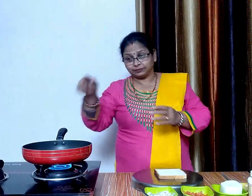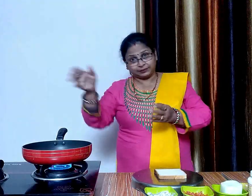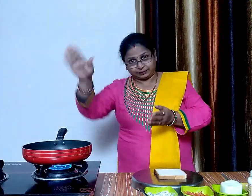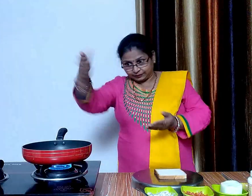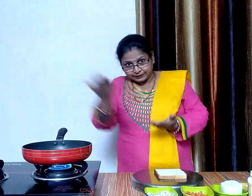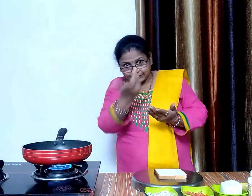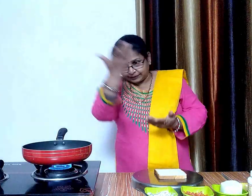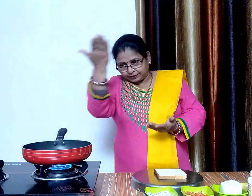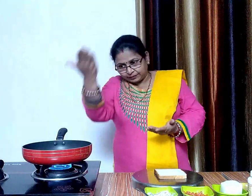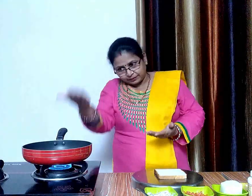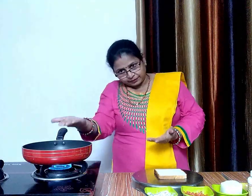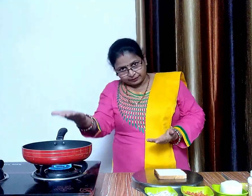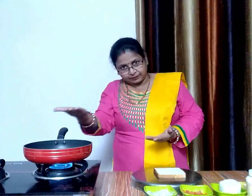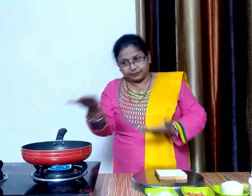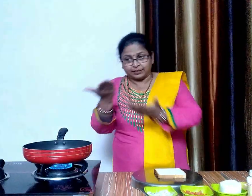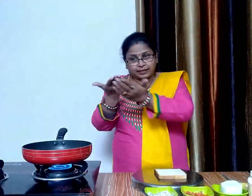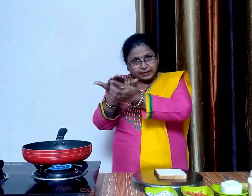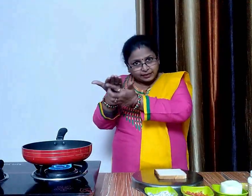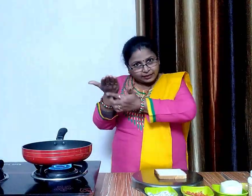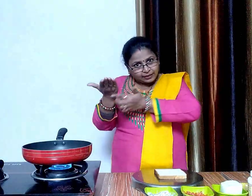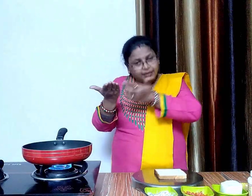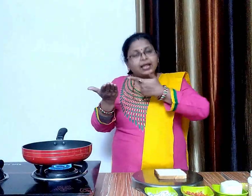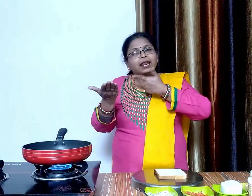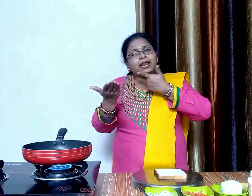हम एक ही साइट से ब्रेट को हलका गोल्डर ब्राउन सेखेंगे